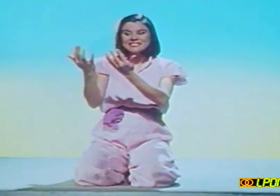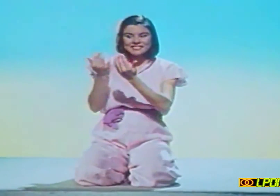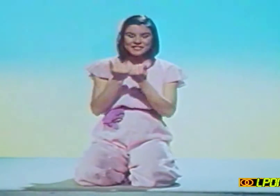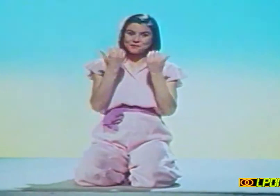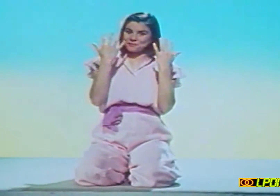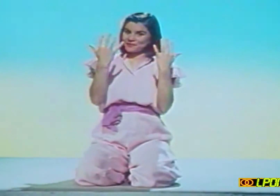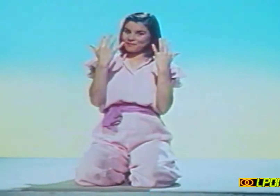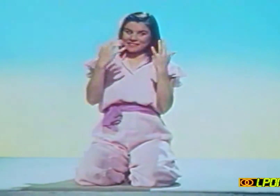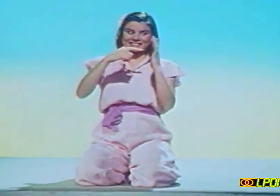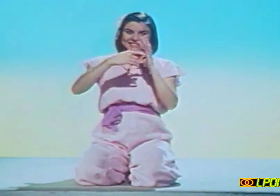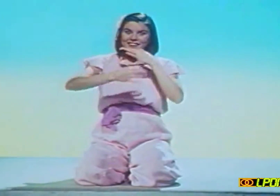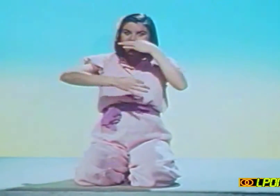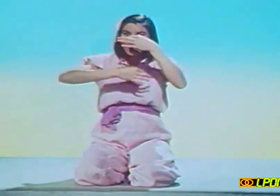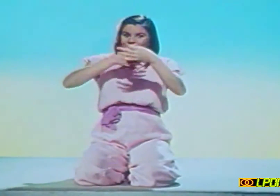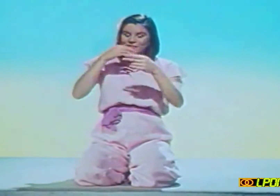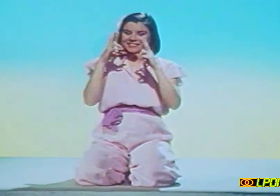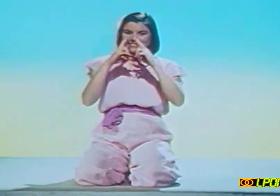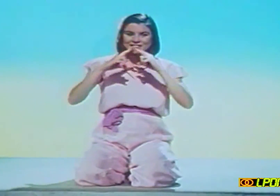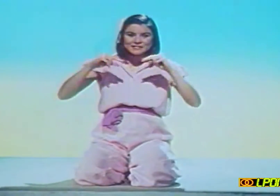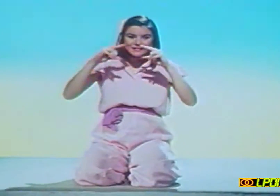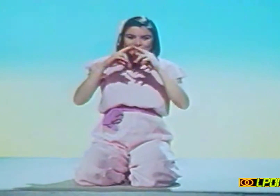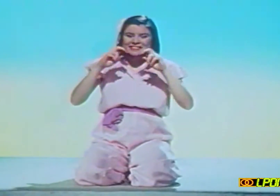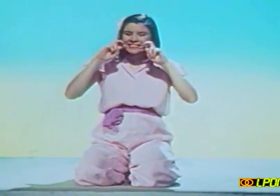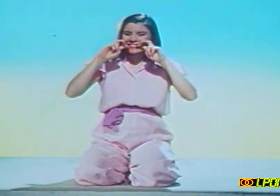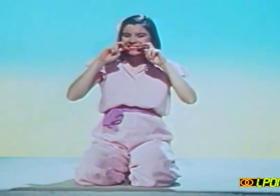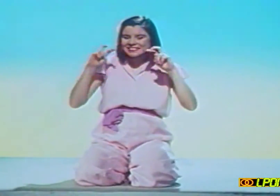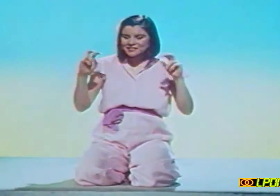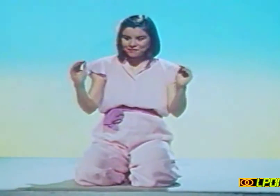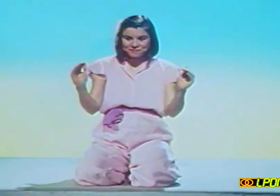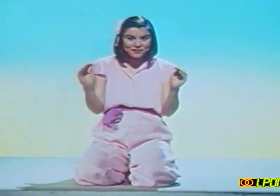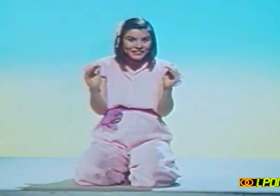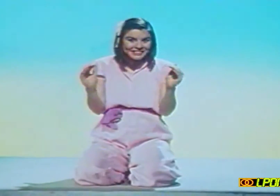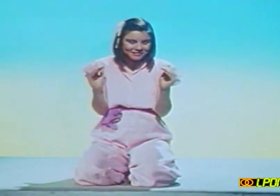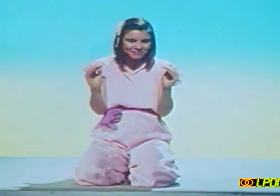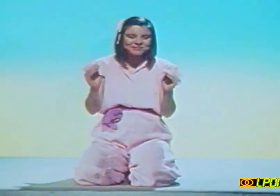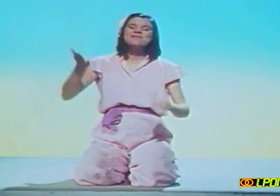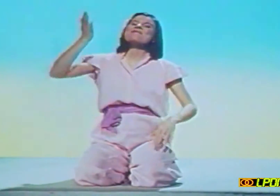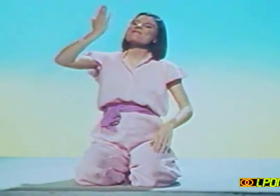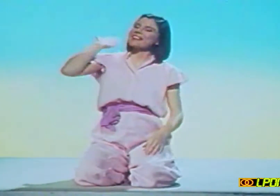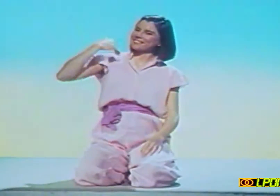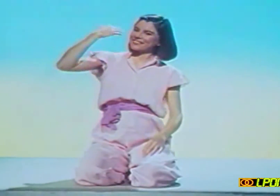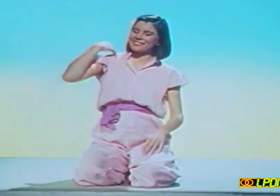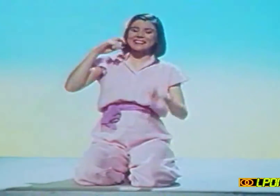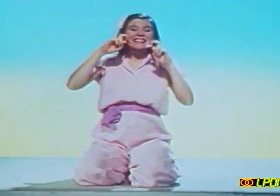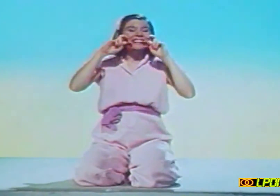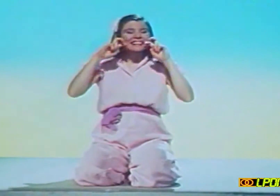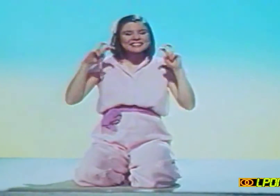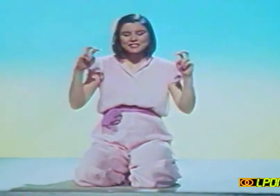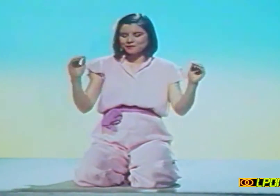Regardez mes mains. Elles vont vous raconter l'histoire d'un petit tigre. Il était une fois